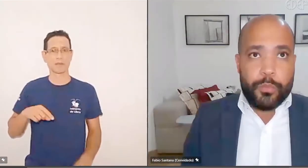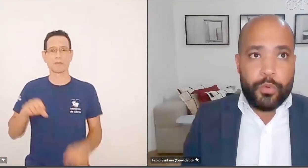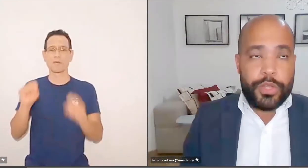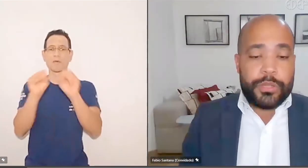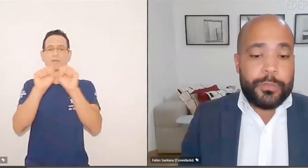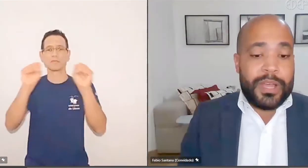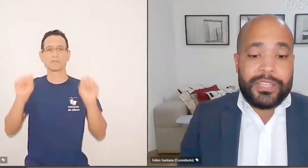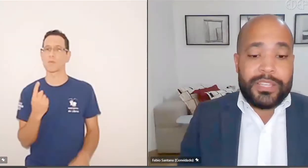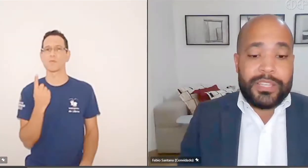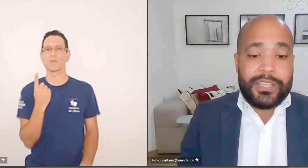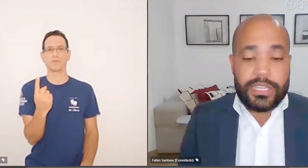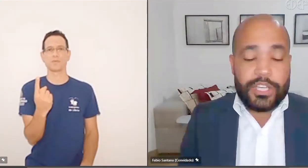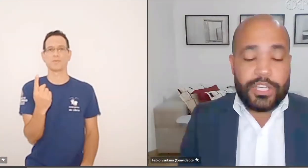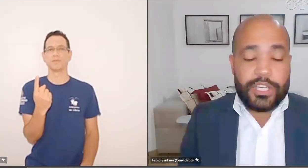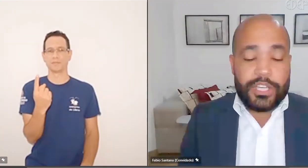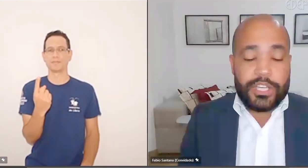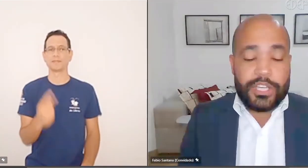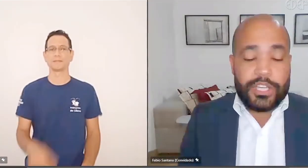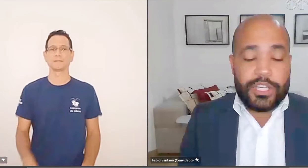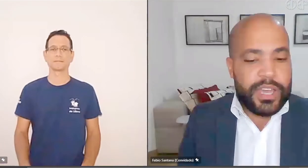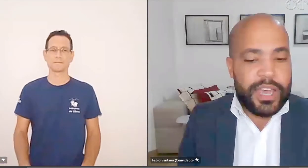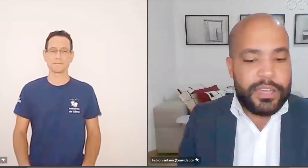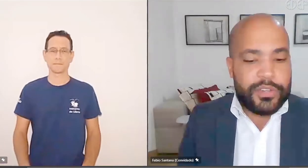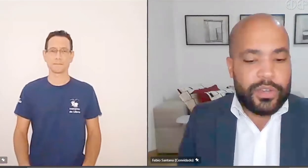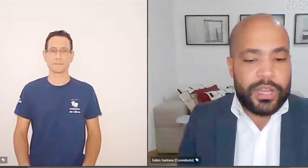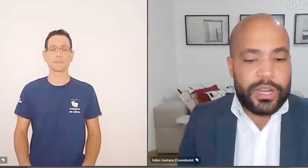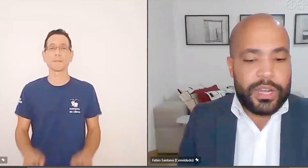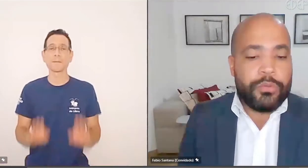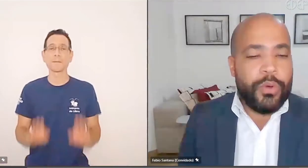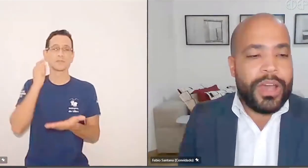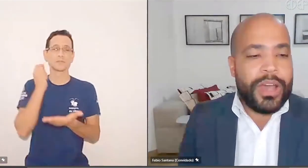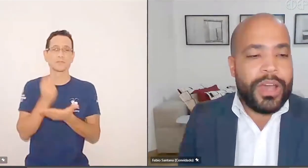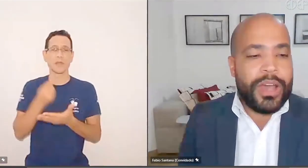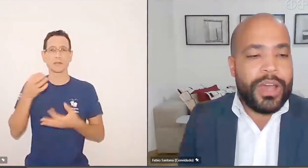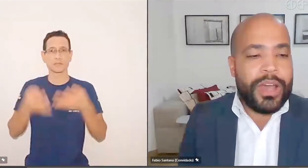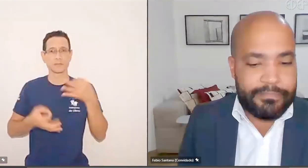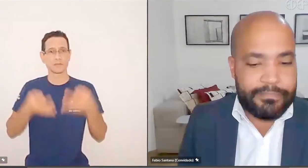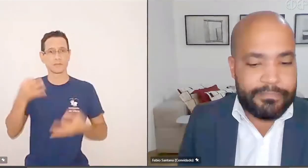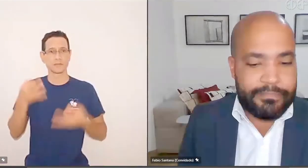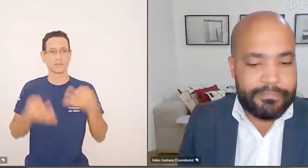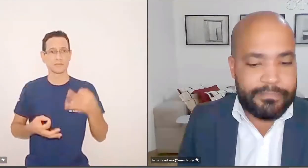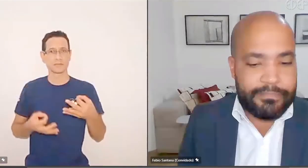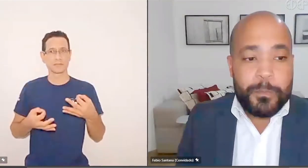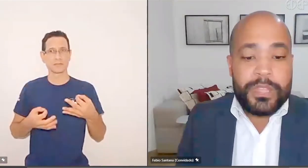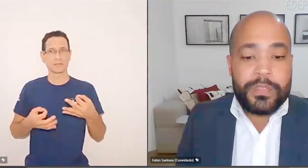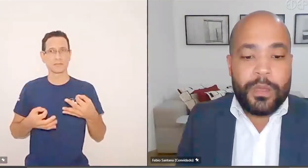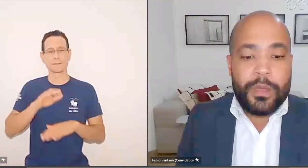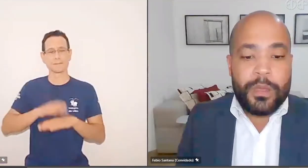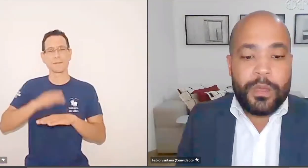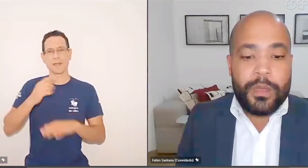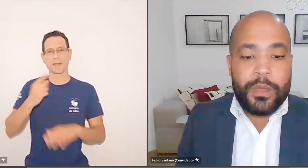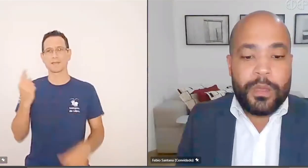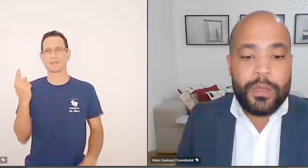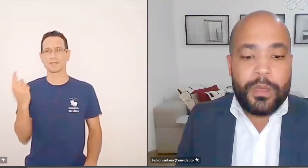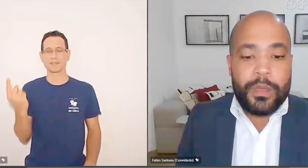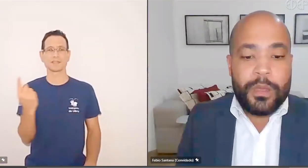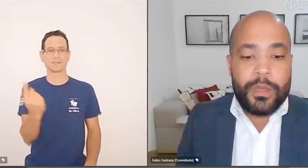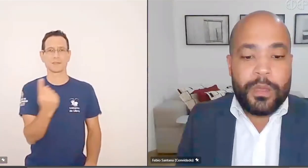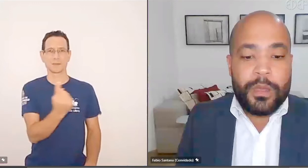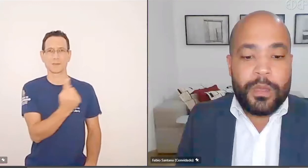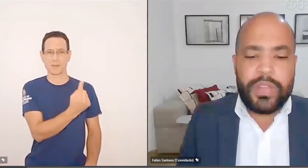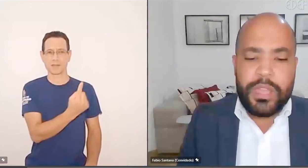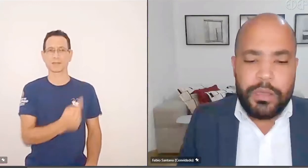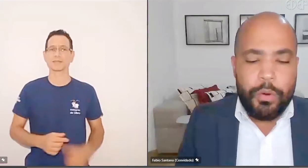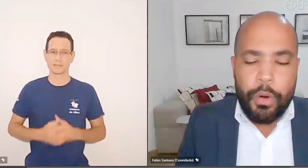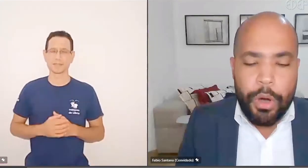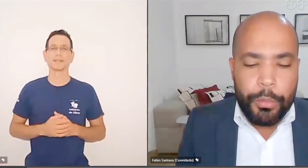em que, mas acontece que as decisões judiciais, elas são pontuais individuais. Então, muitas das